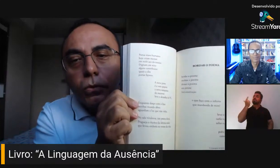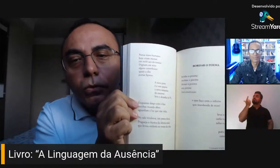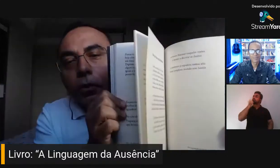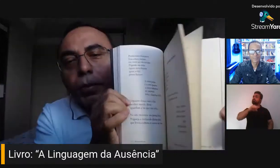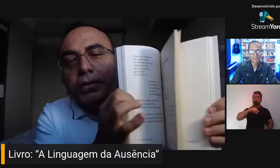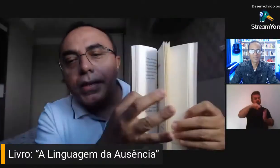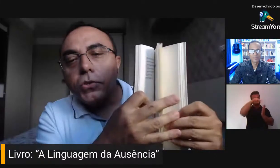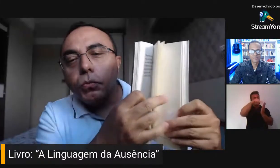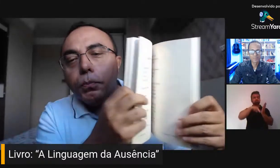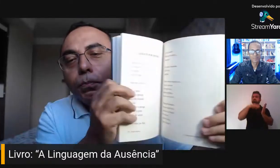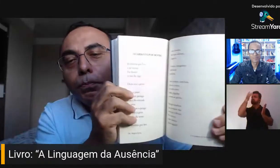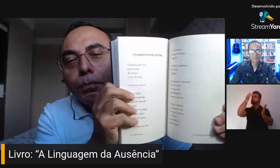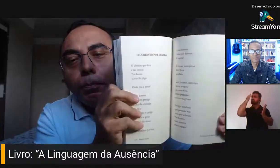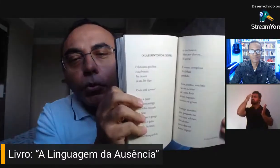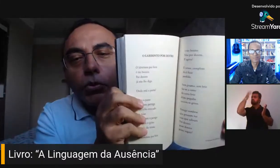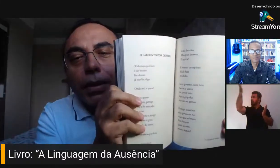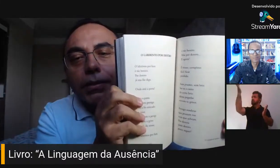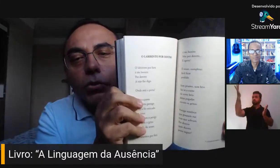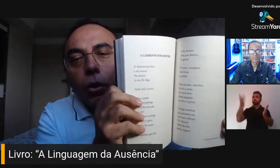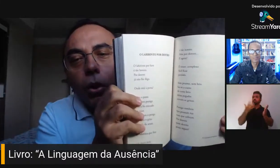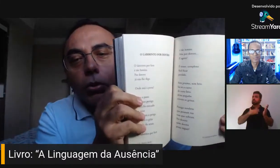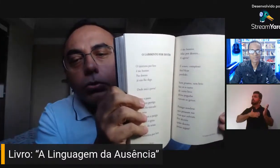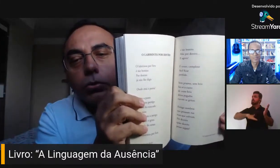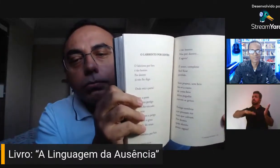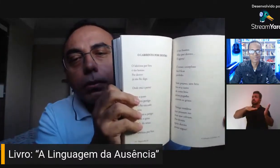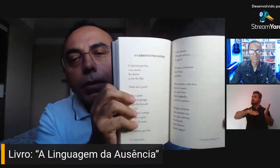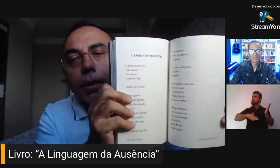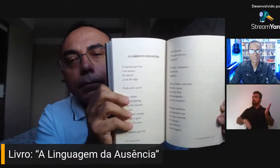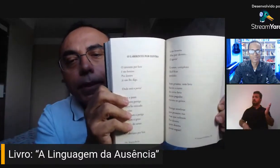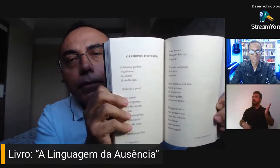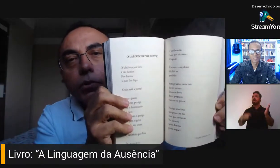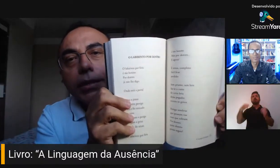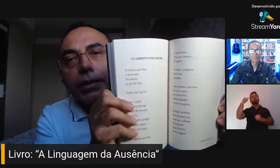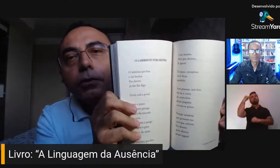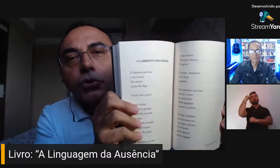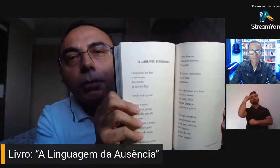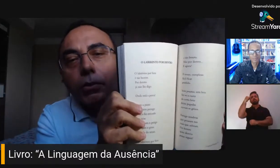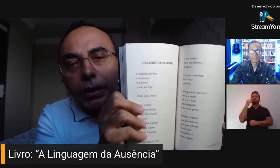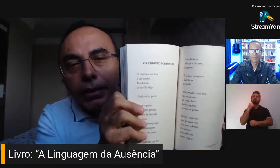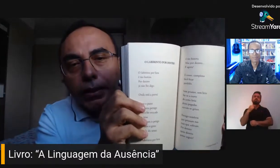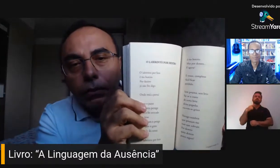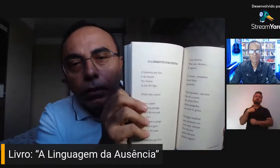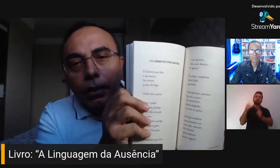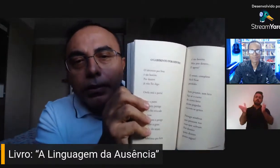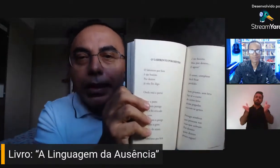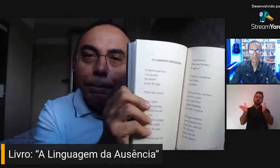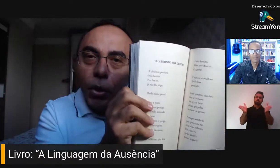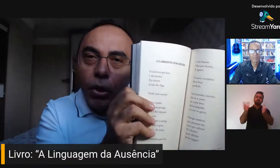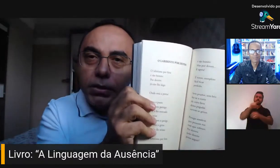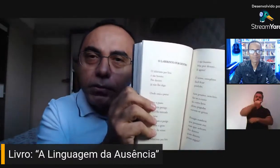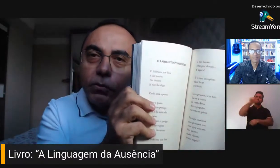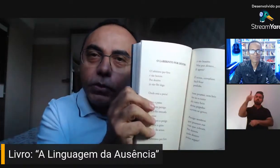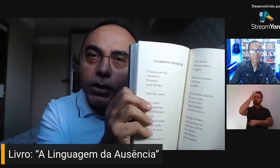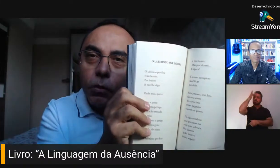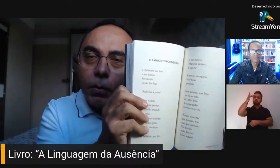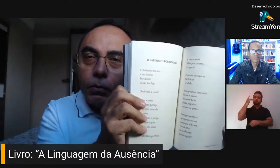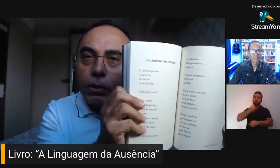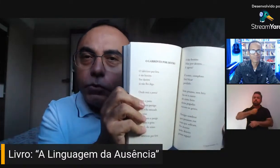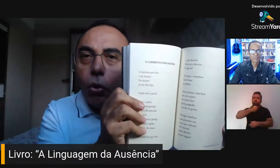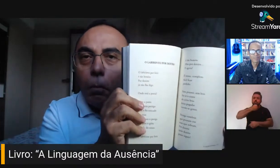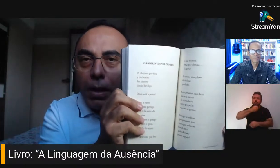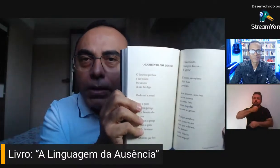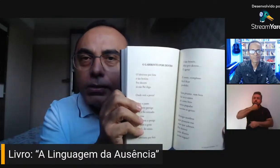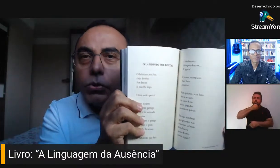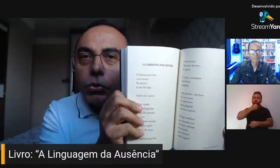Então, eu pensei isso para os mais idosos também, o letrão, chamado letrão. Na prosa, quando você compra um